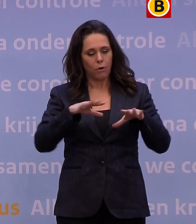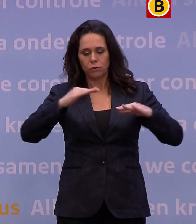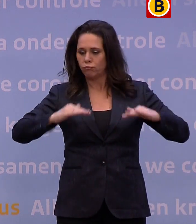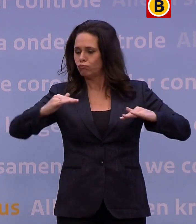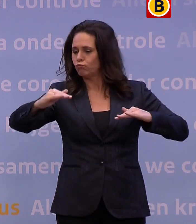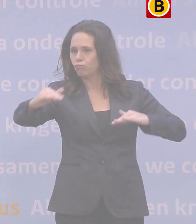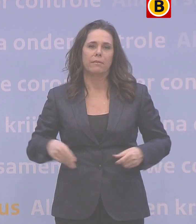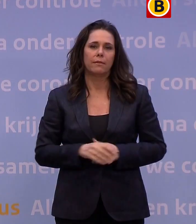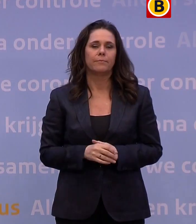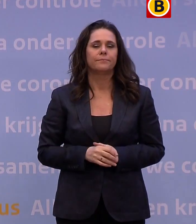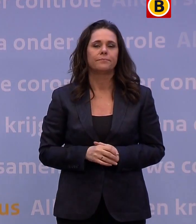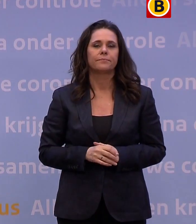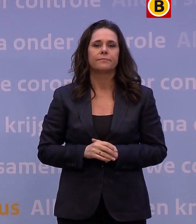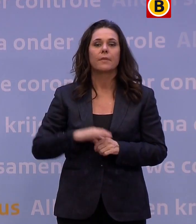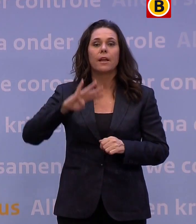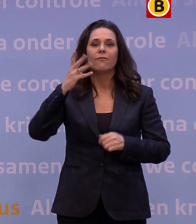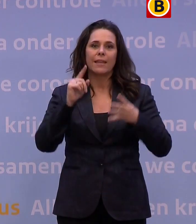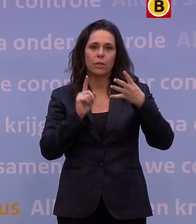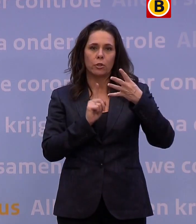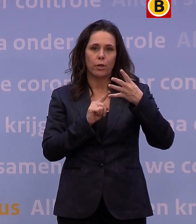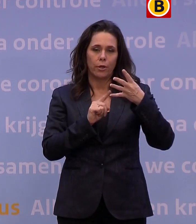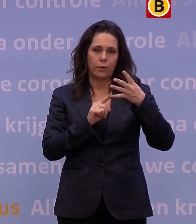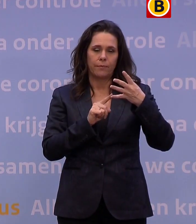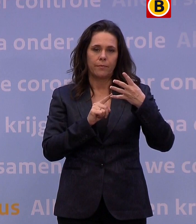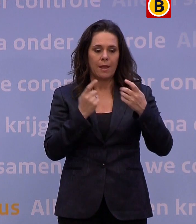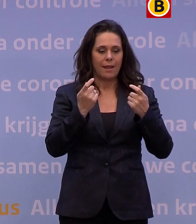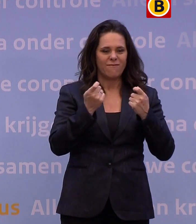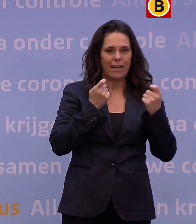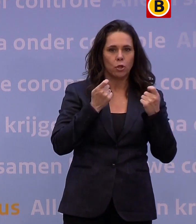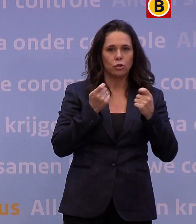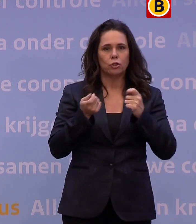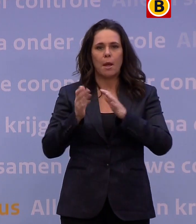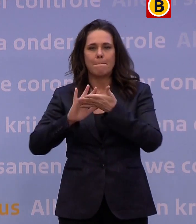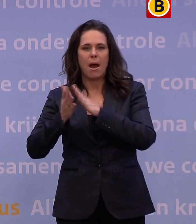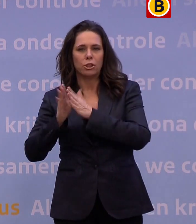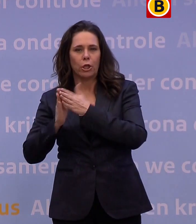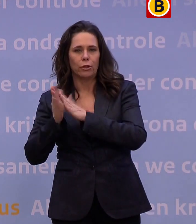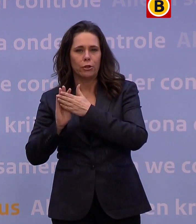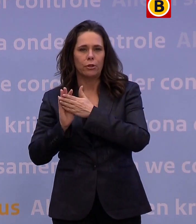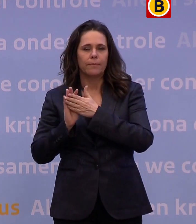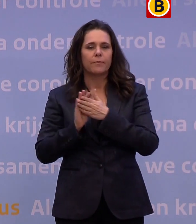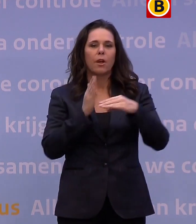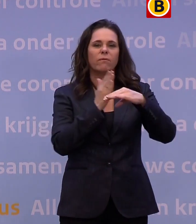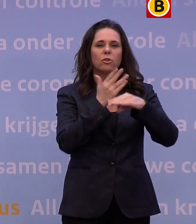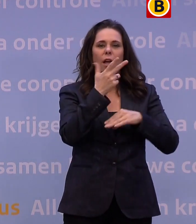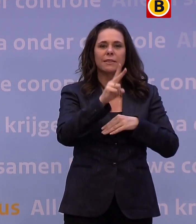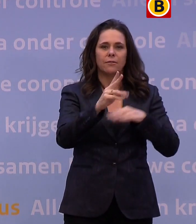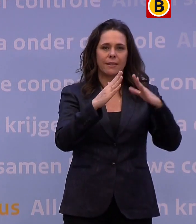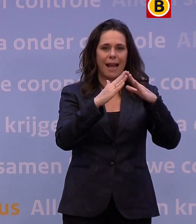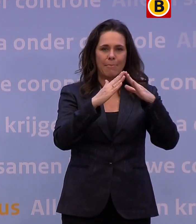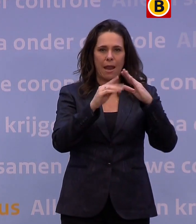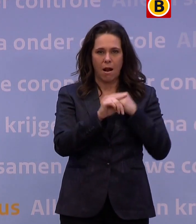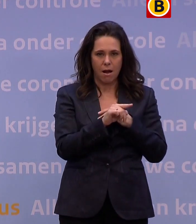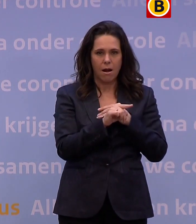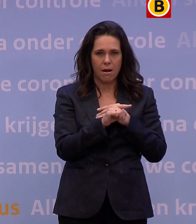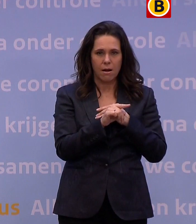meter afstand van elkaar staan. Ten vierde, de winkels en de warenmarkten. Vanaf woensdag 28 april is